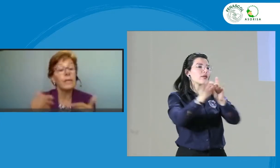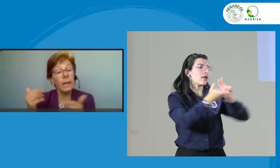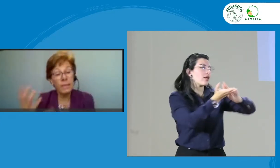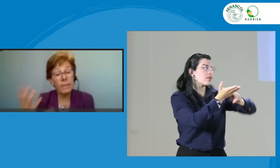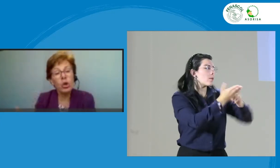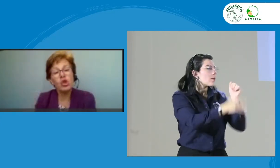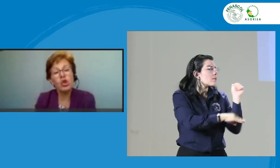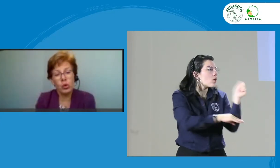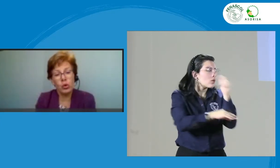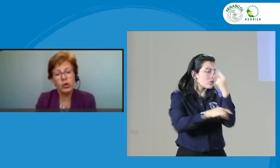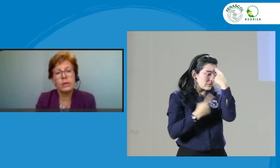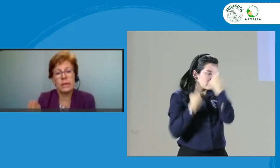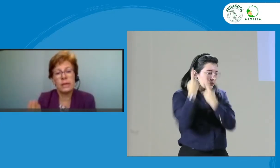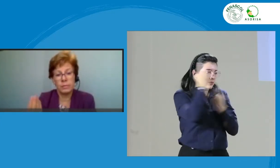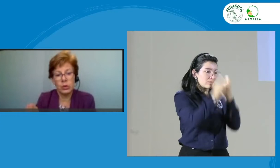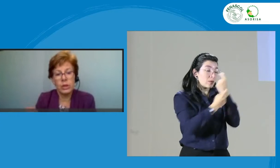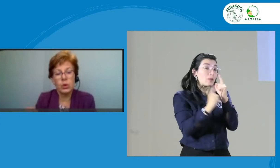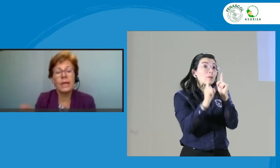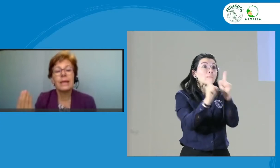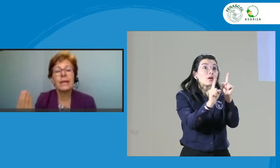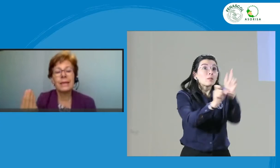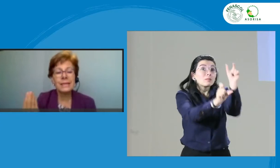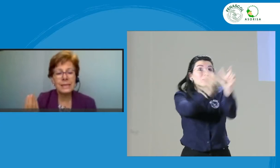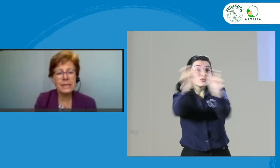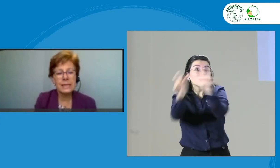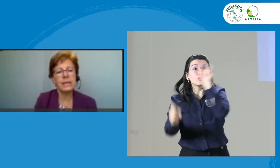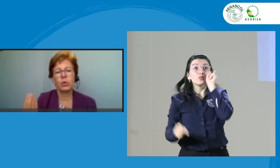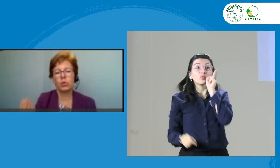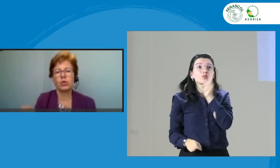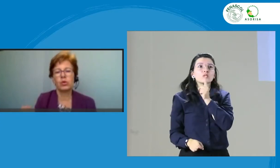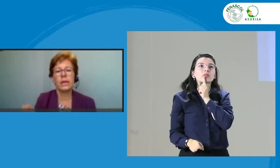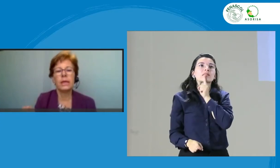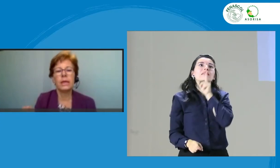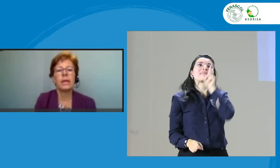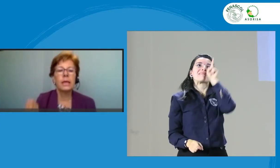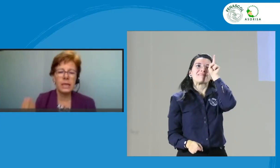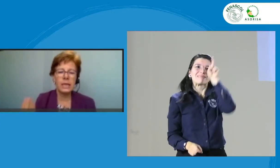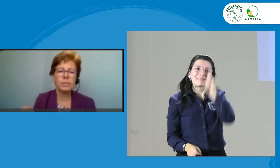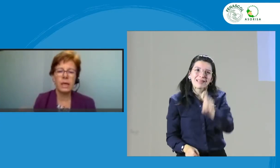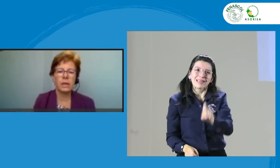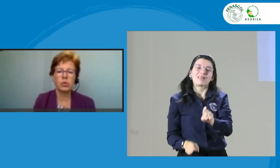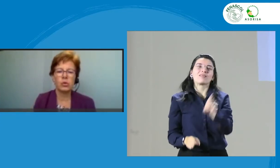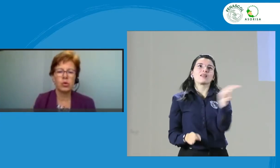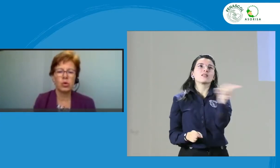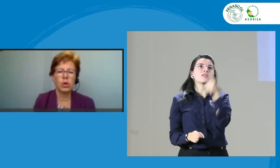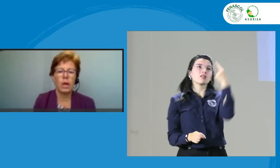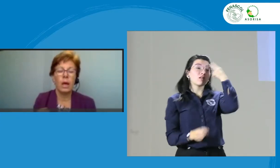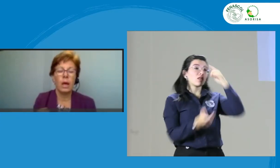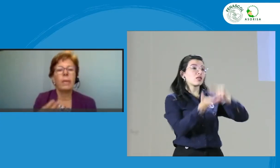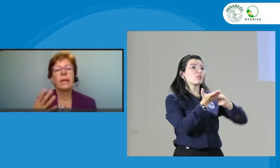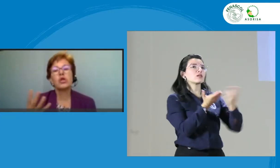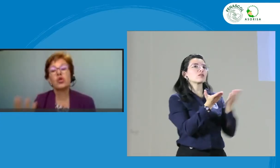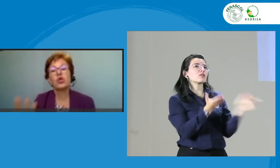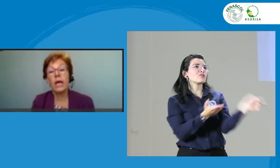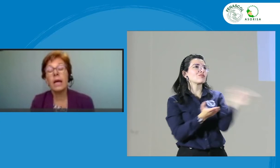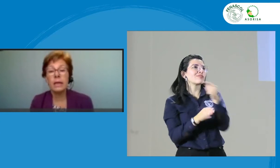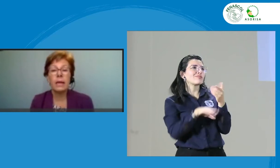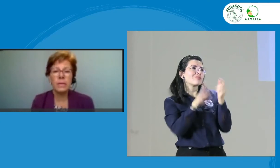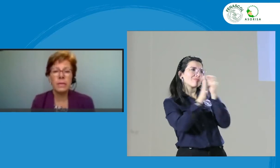Pero los sordos, las personas sordas, necesitan conocer qué esperar de nosotros. Para que sus quejas realmente